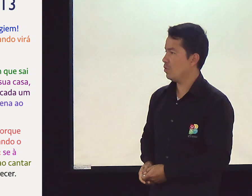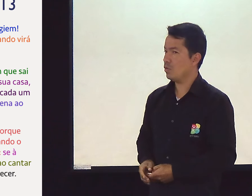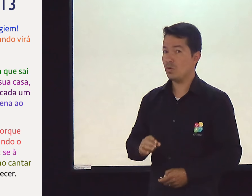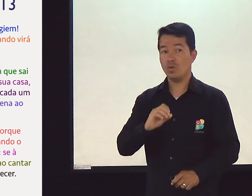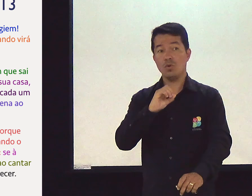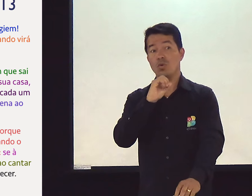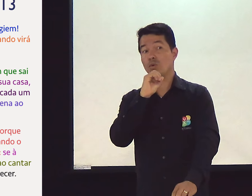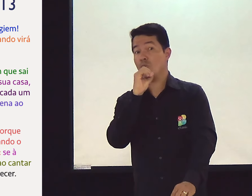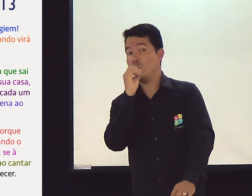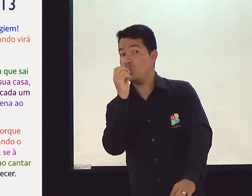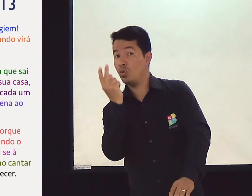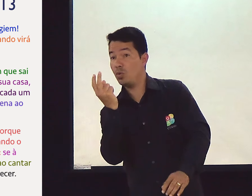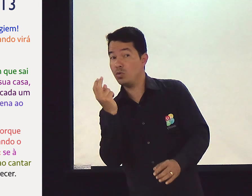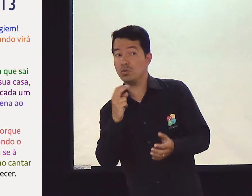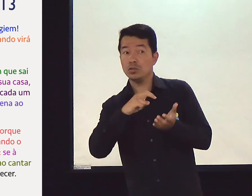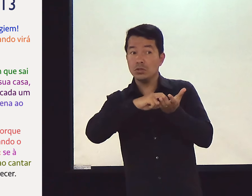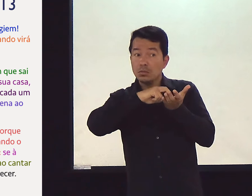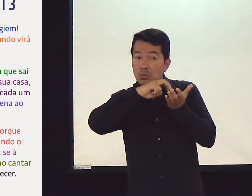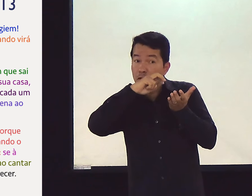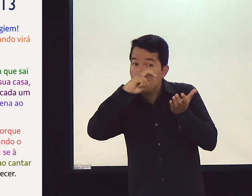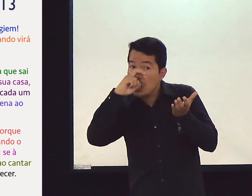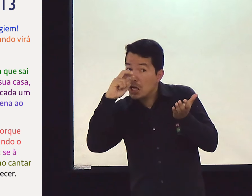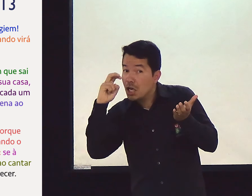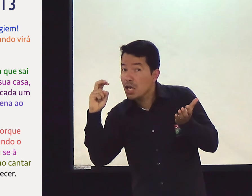amanhecer. De manhãzinha.